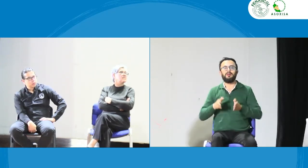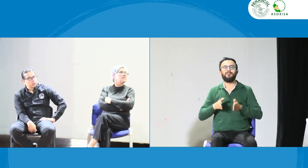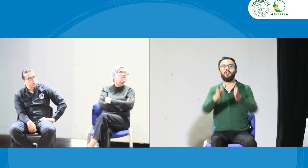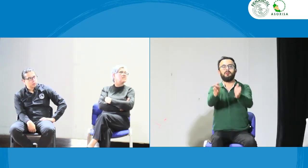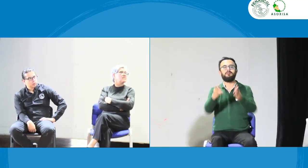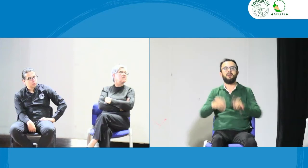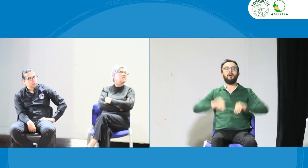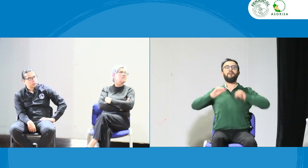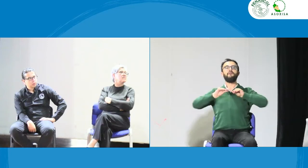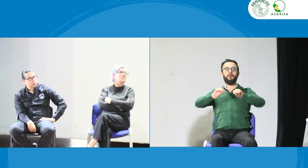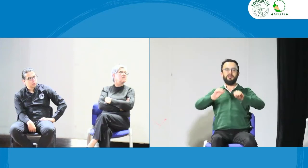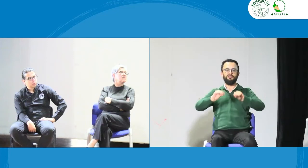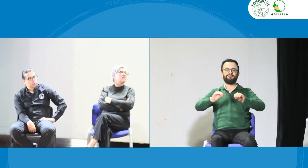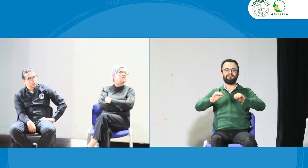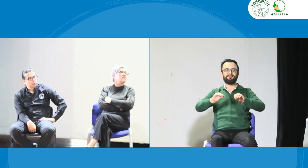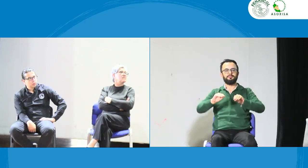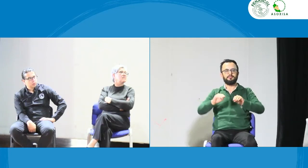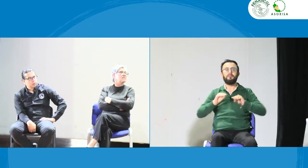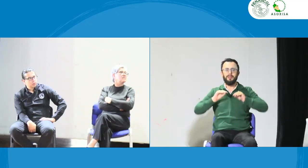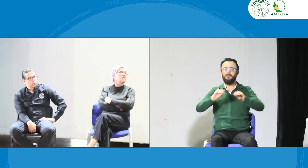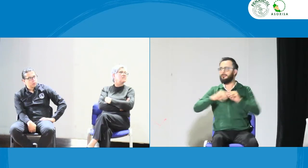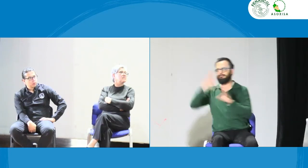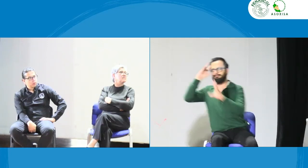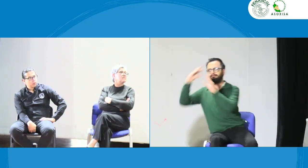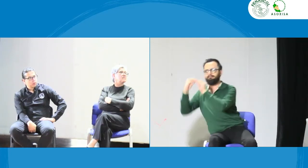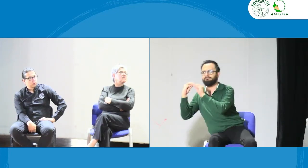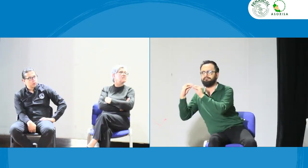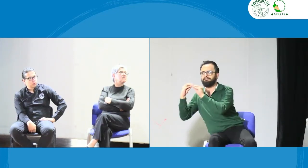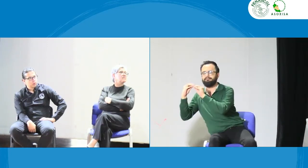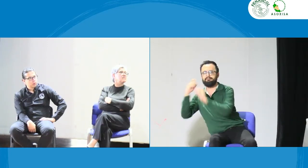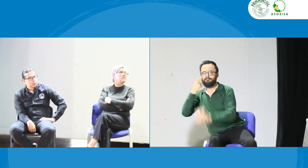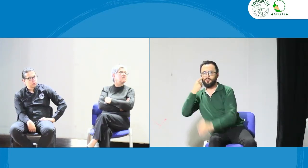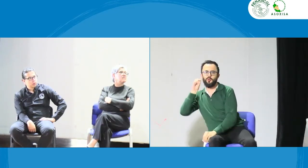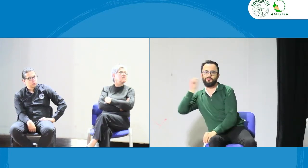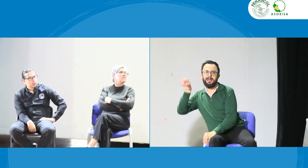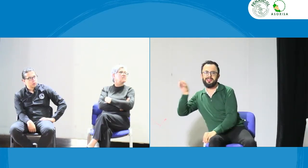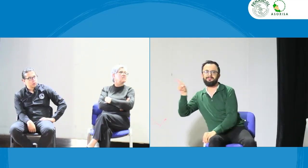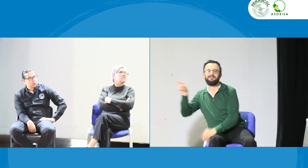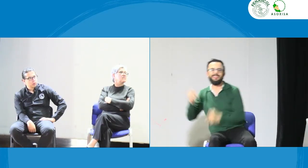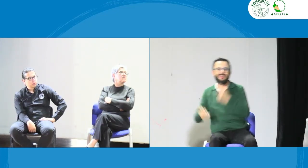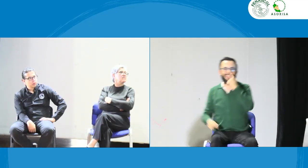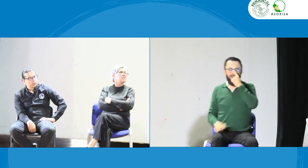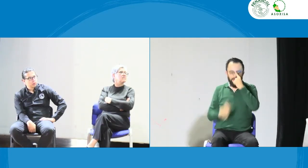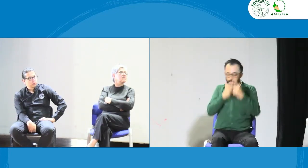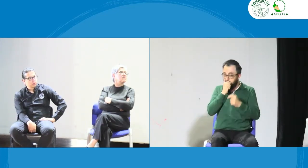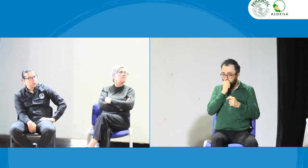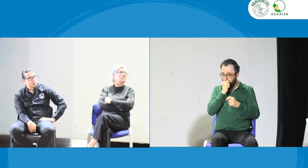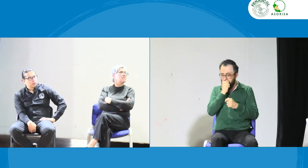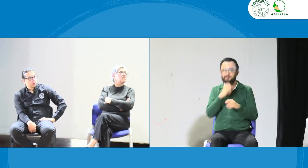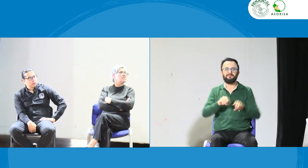y promoción de este código. Ahora, tiene que ver con formación. Y en esto estoy totalmente de acuerdo con Guzmán.